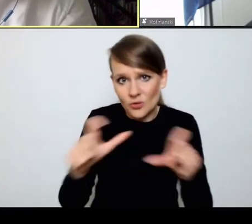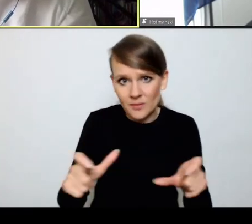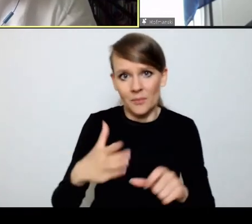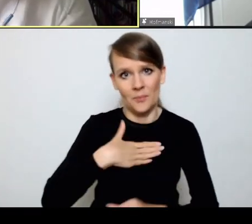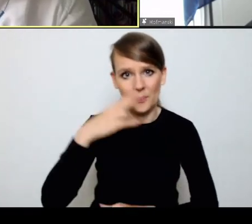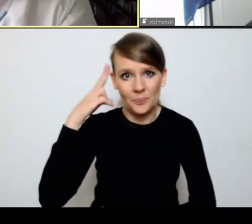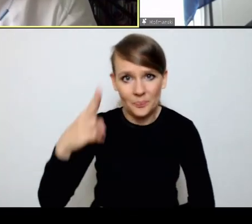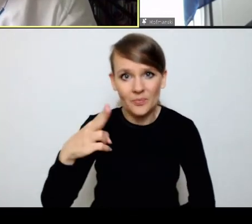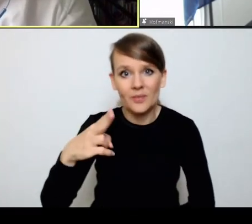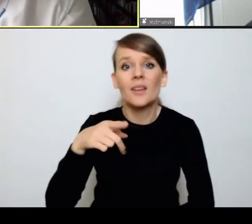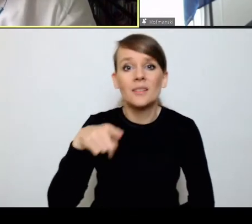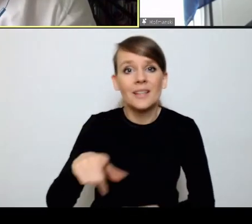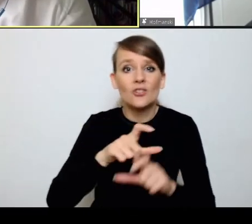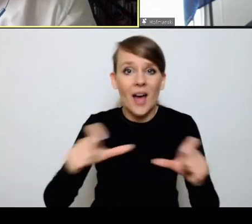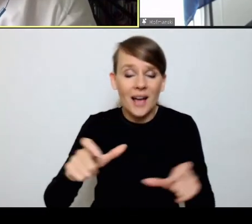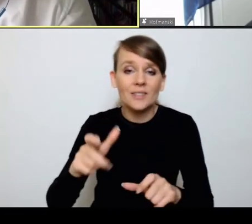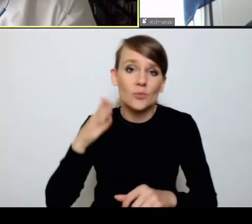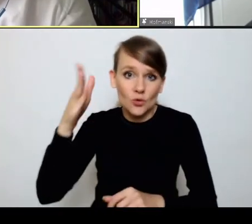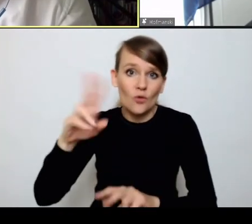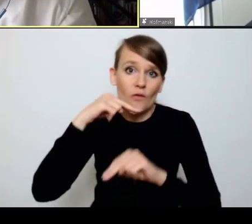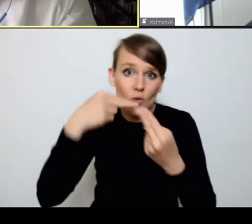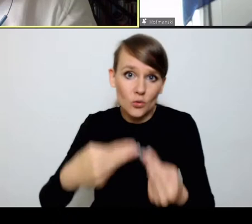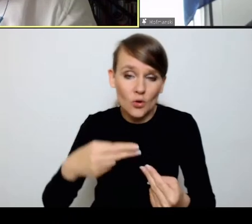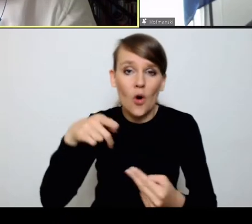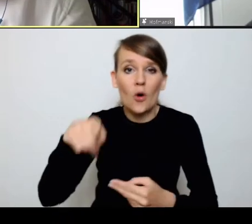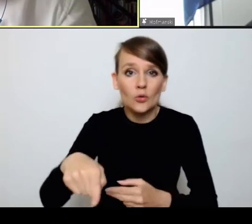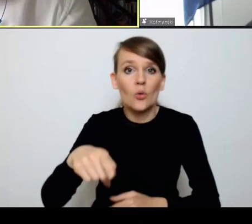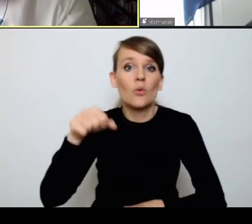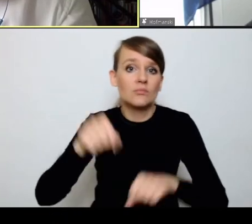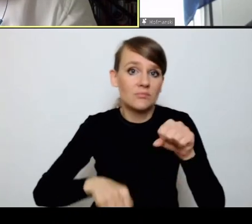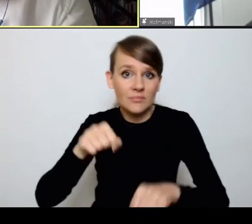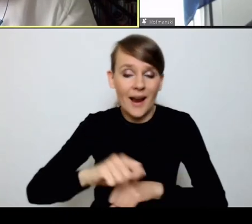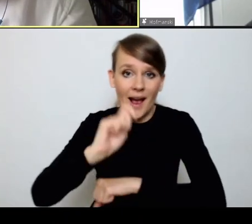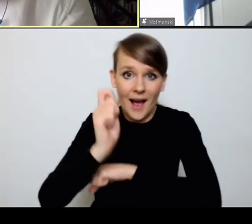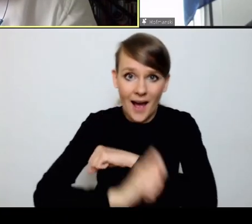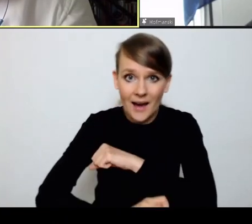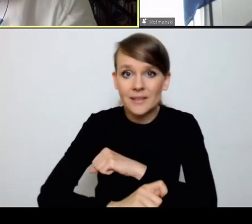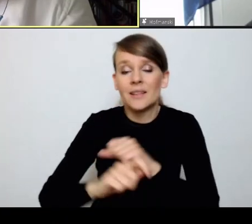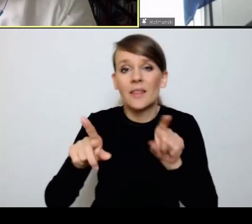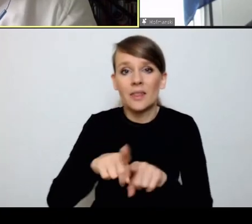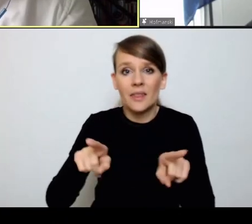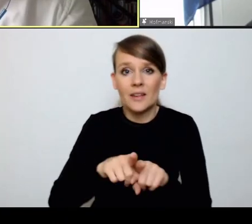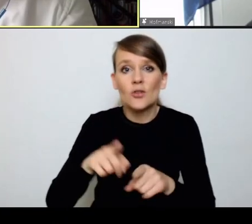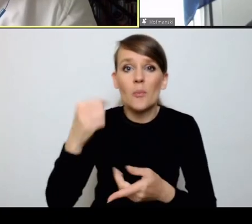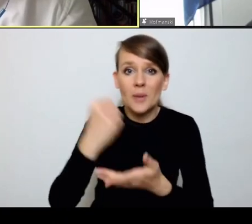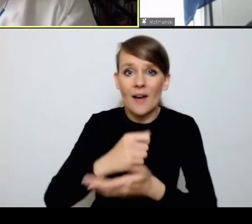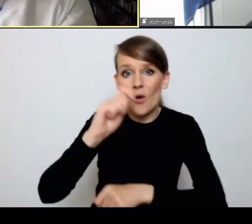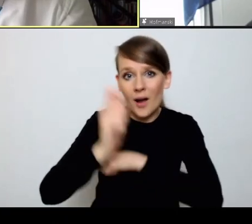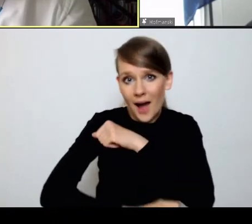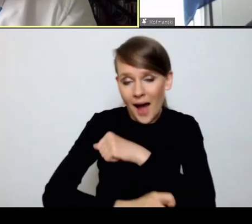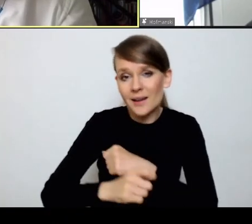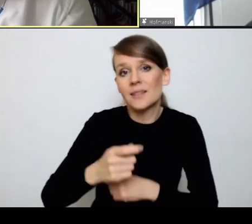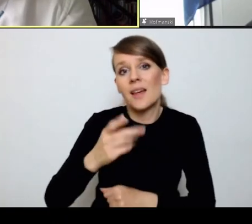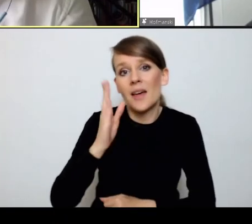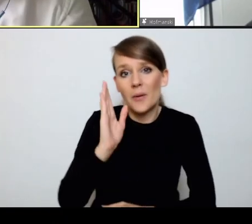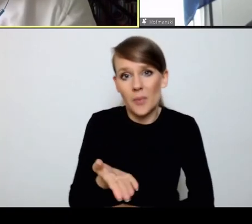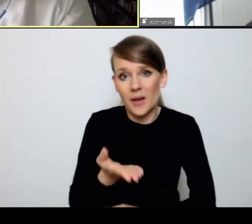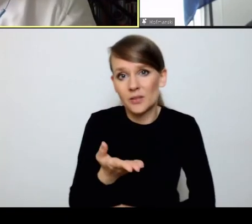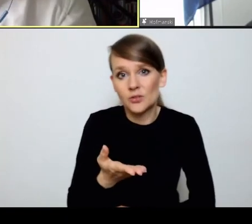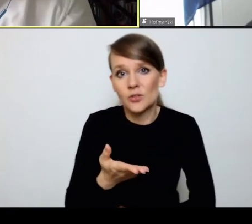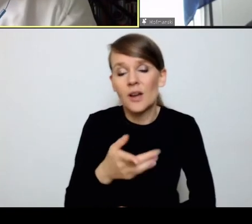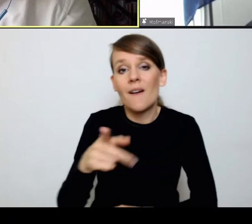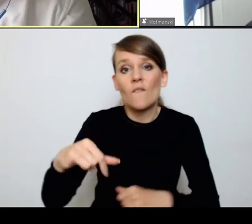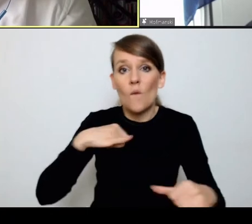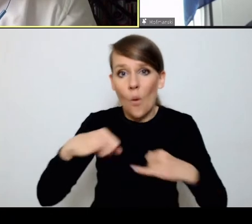kiedyś takie czasy wrócą, kiedy do procesu karnego i do prawa karnego będziemy podchodzili, kiedy